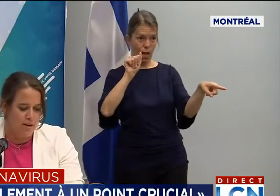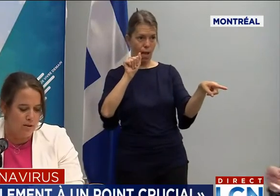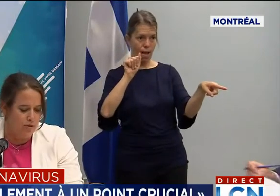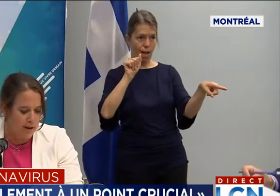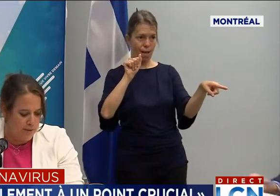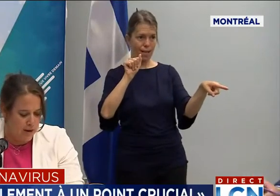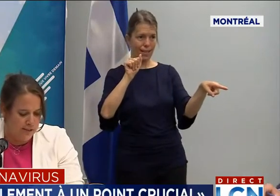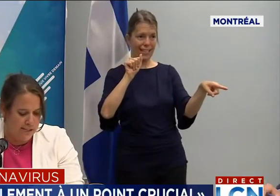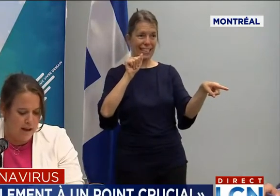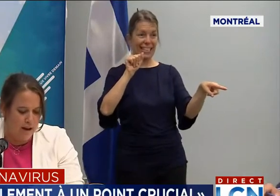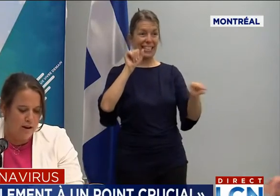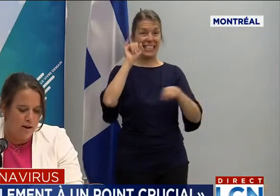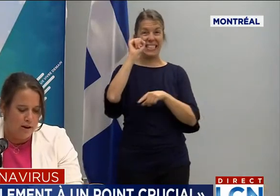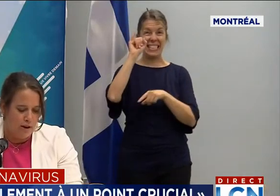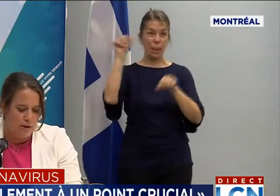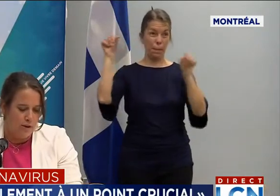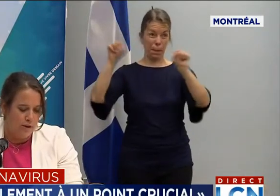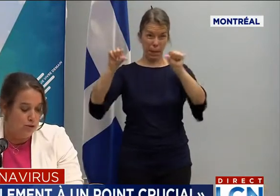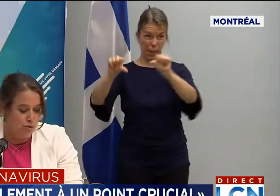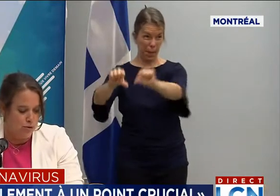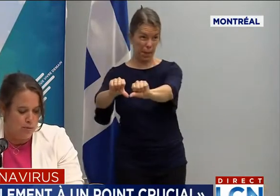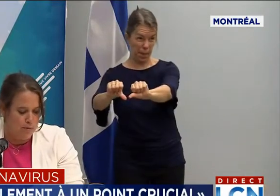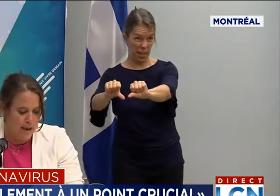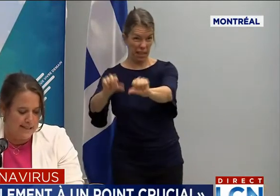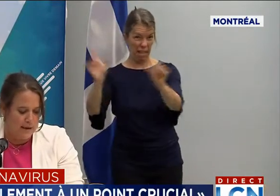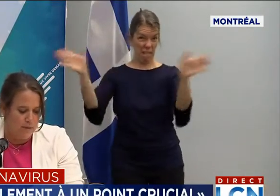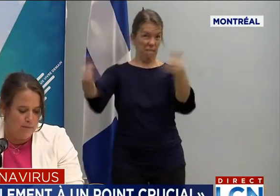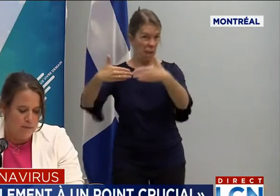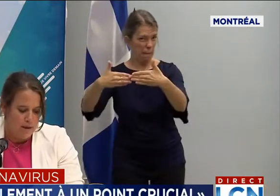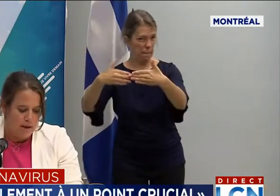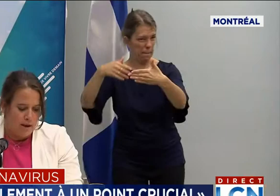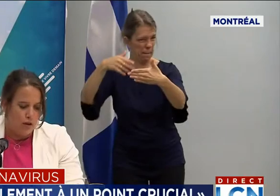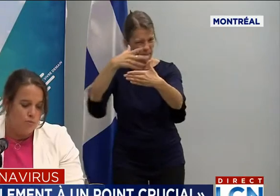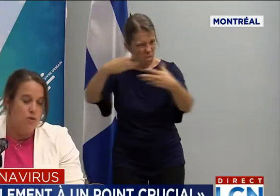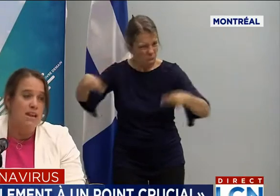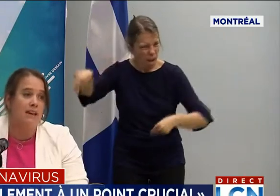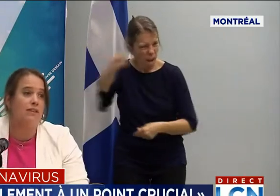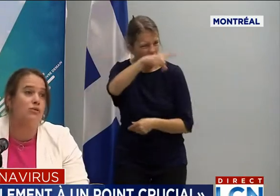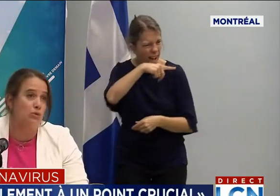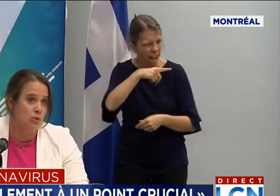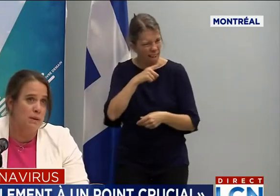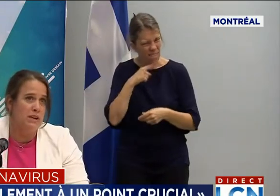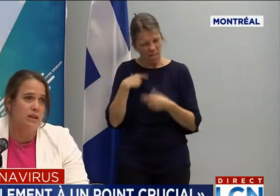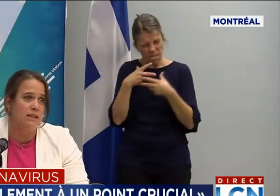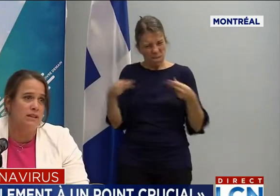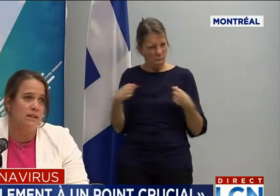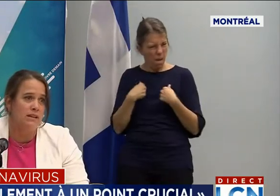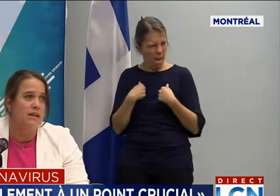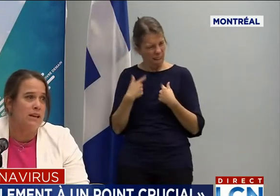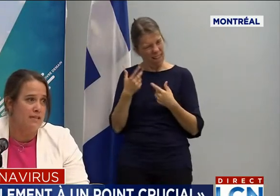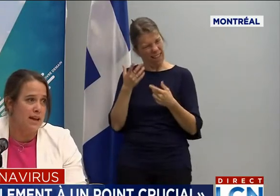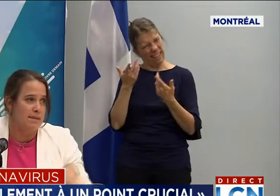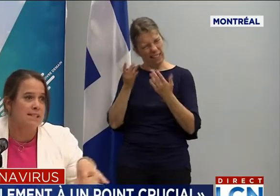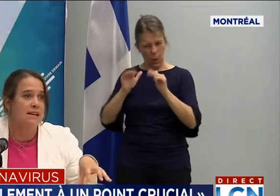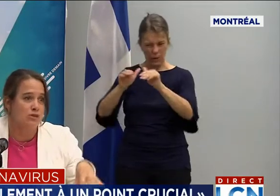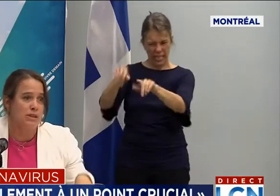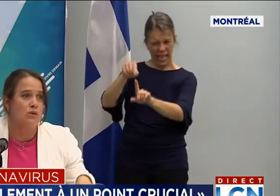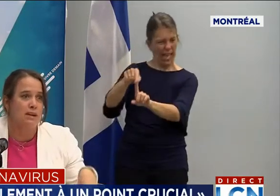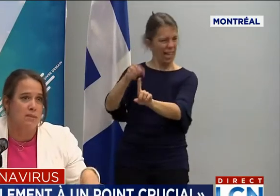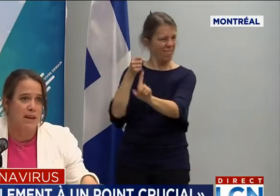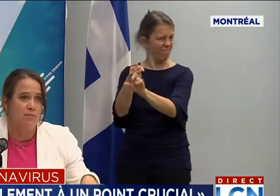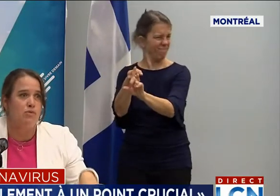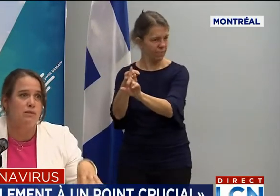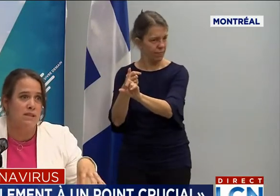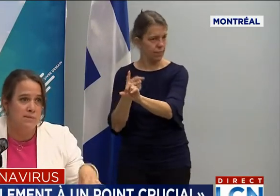bienfaits de fermer un secteur sur nos populations. Donc, pour y arriver, on a deux priorités. Évidemment, s